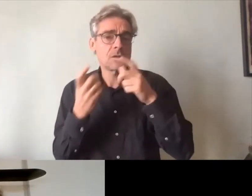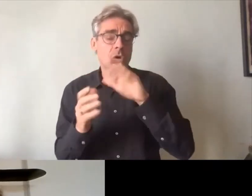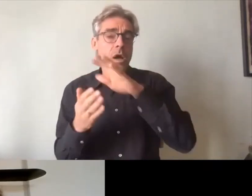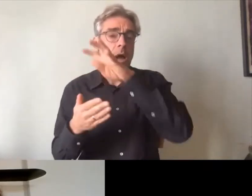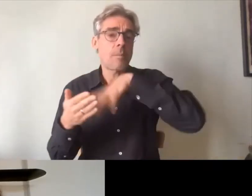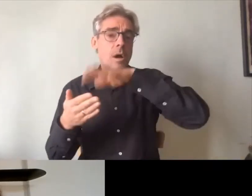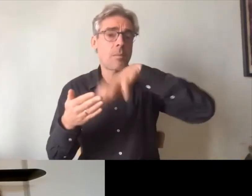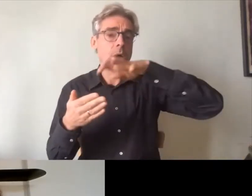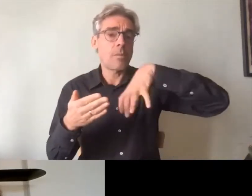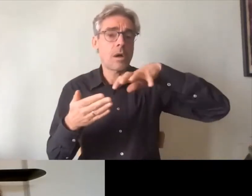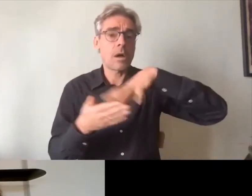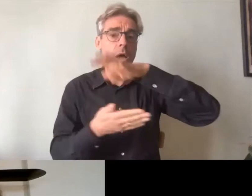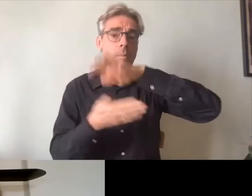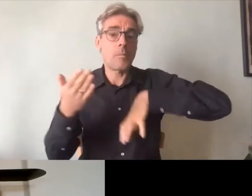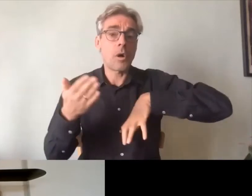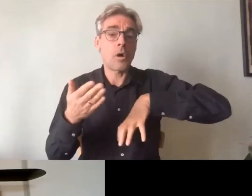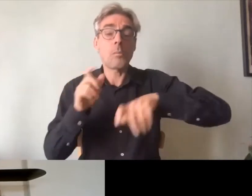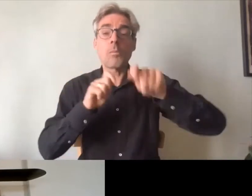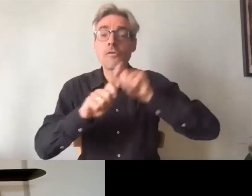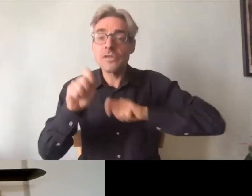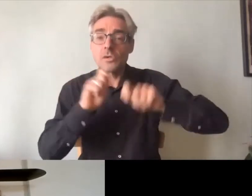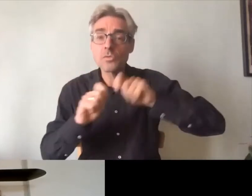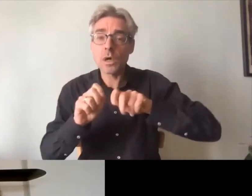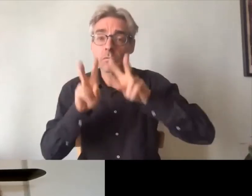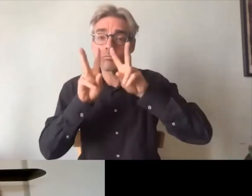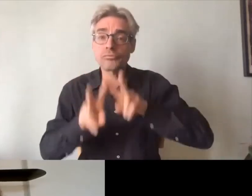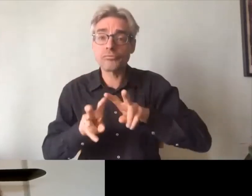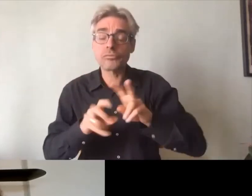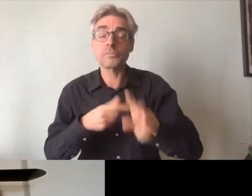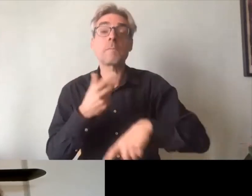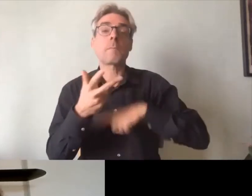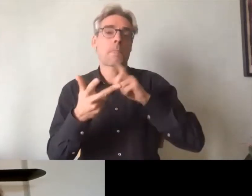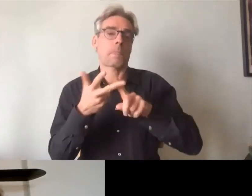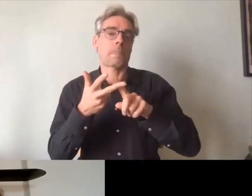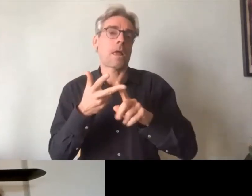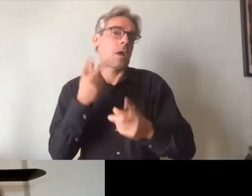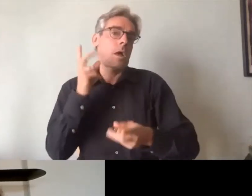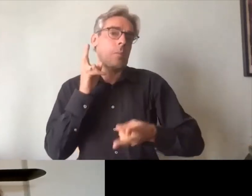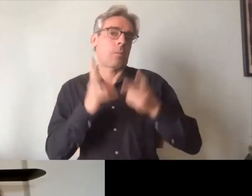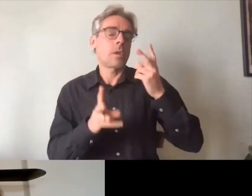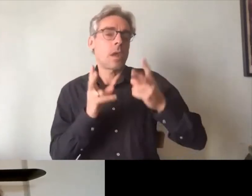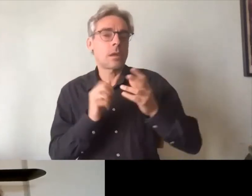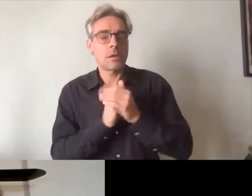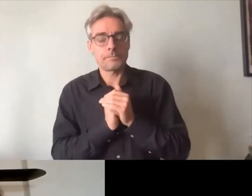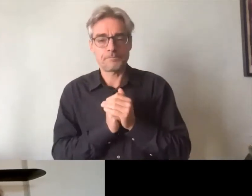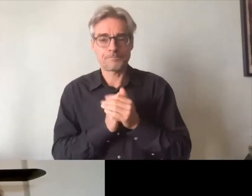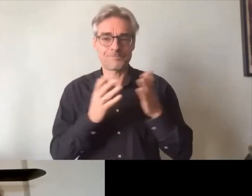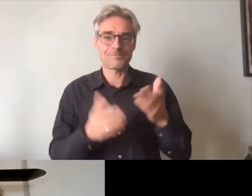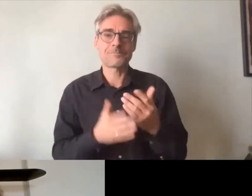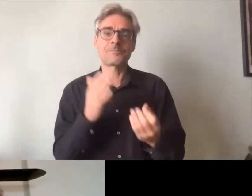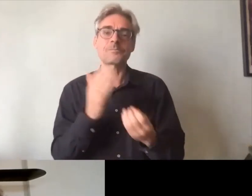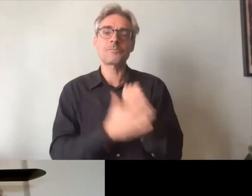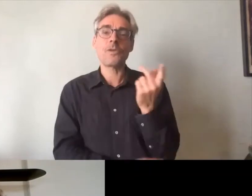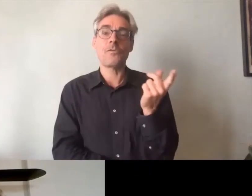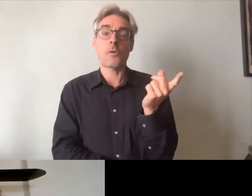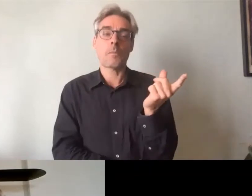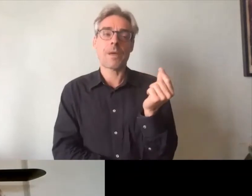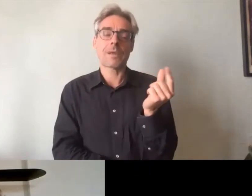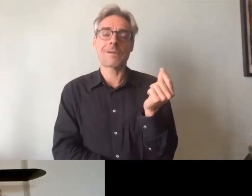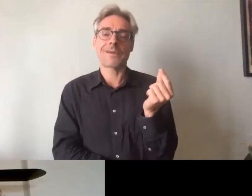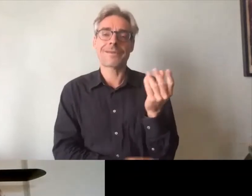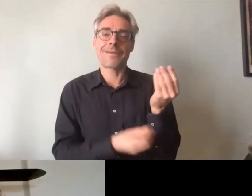le rapport intermédiaire et puis effectivement on peut penser que ce partenariat nous permettra